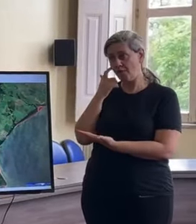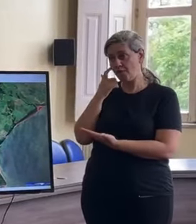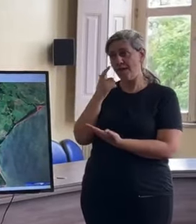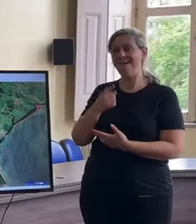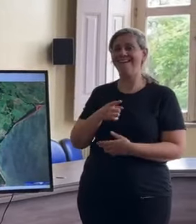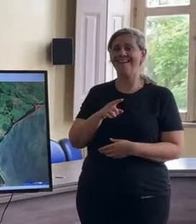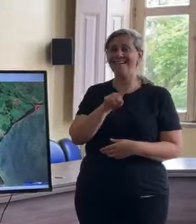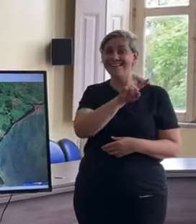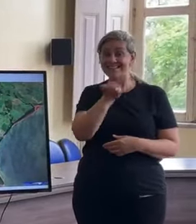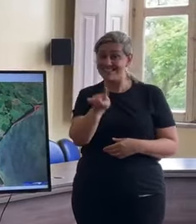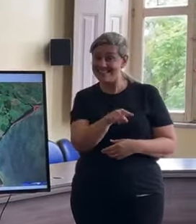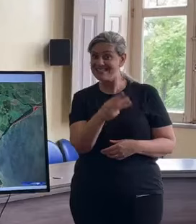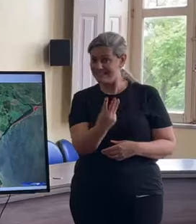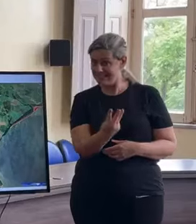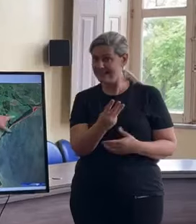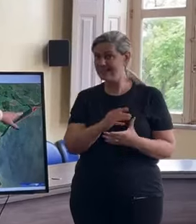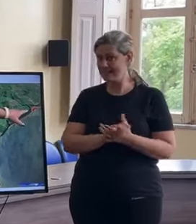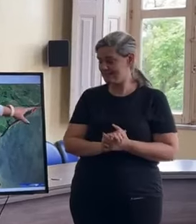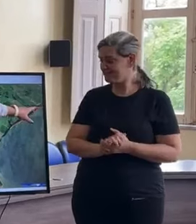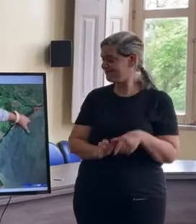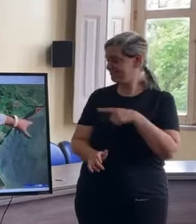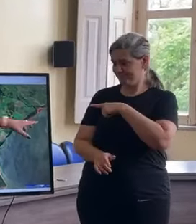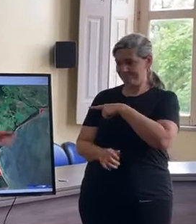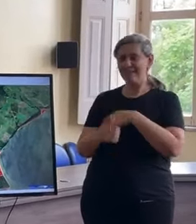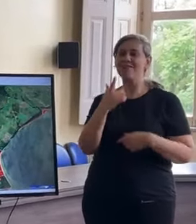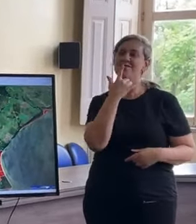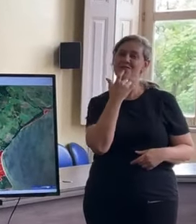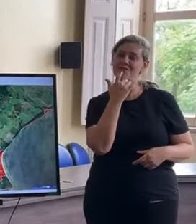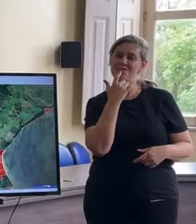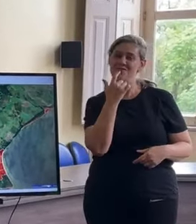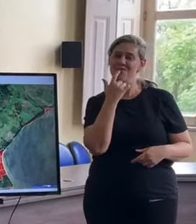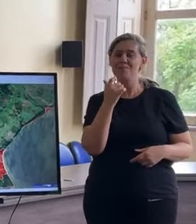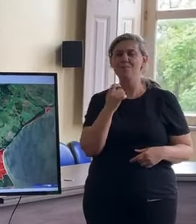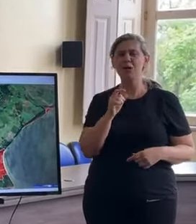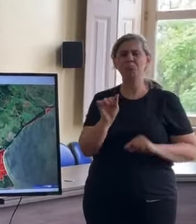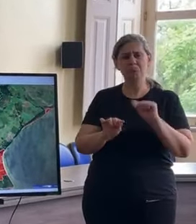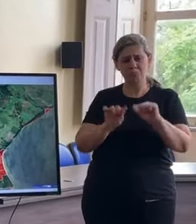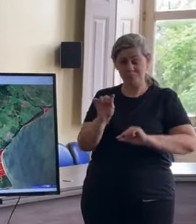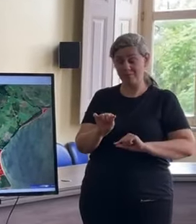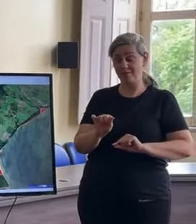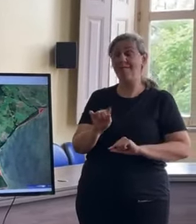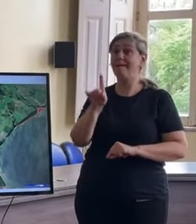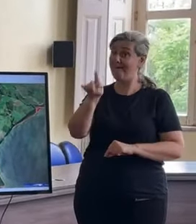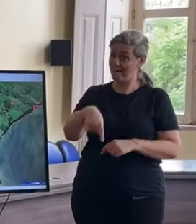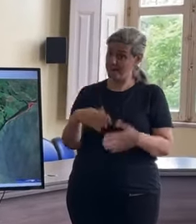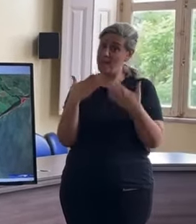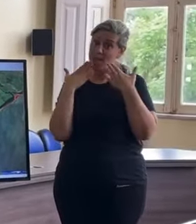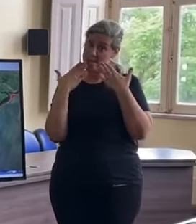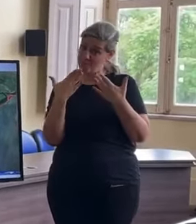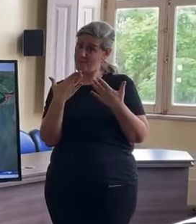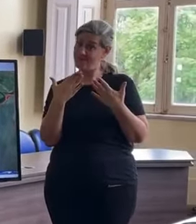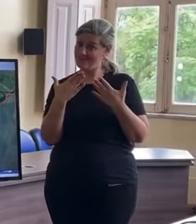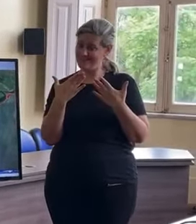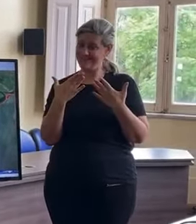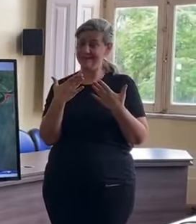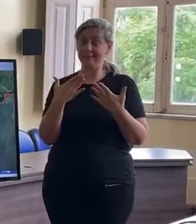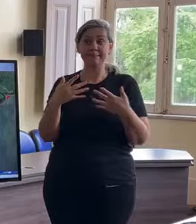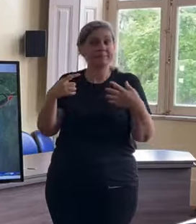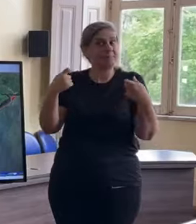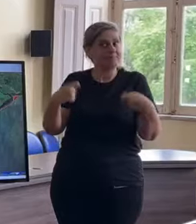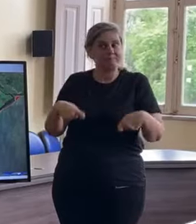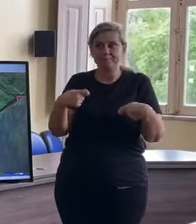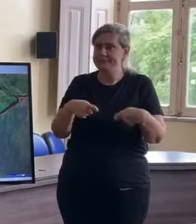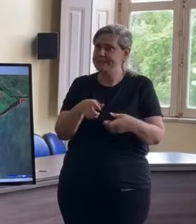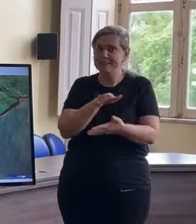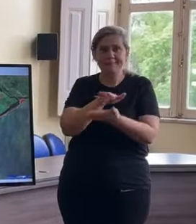colônia de pescadores Z3, ela está em vermelho, essa mancha vermelha diz isso, ela quer dizer, vamos